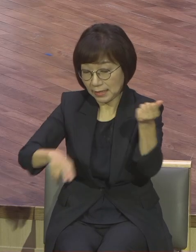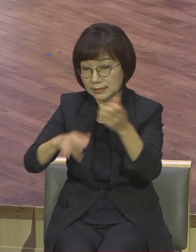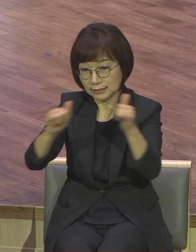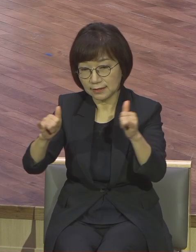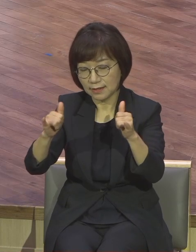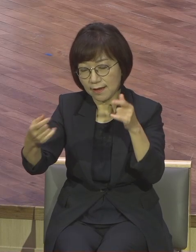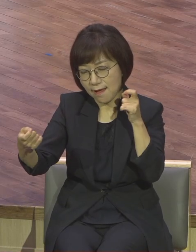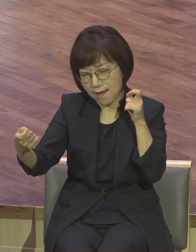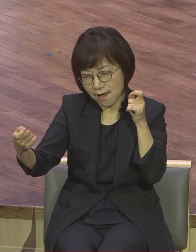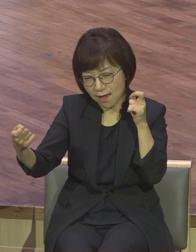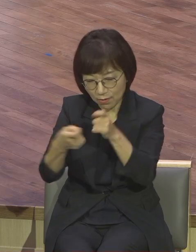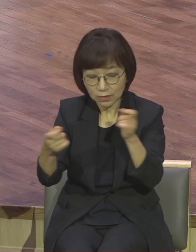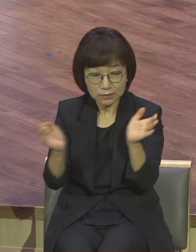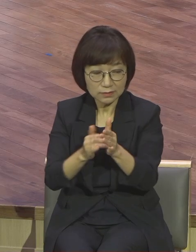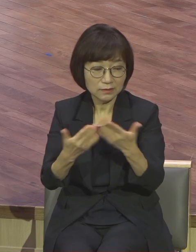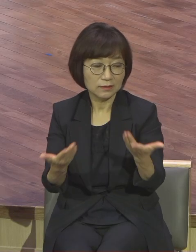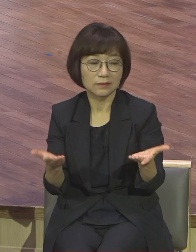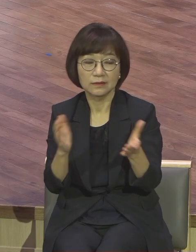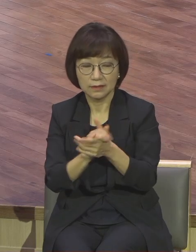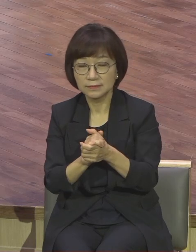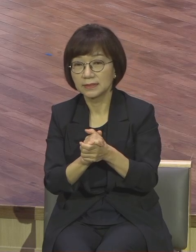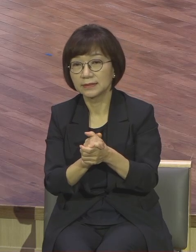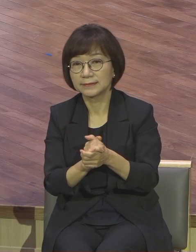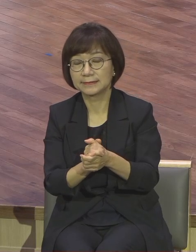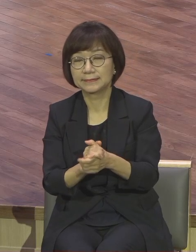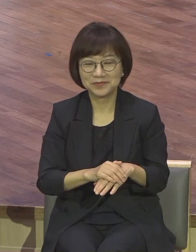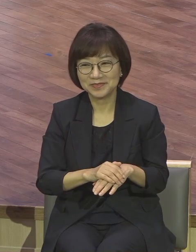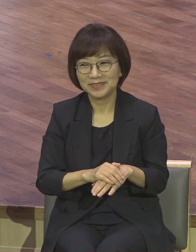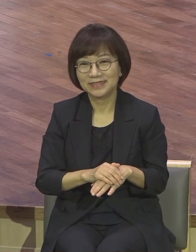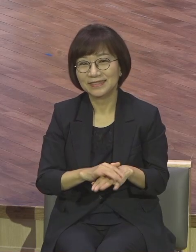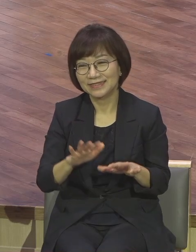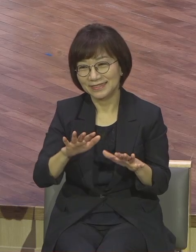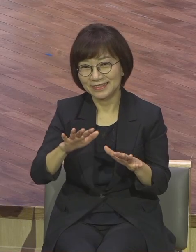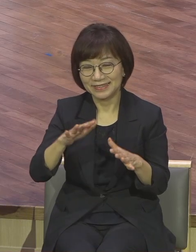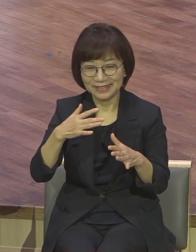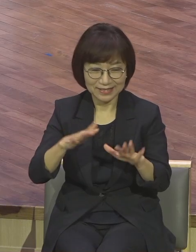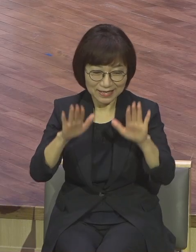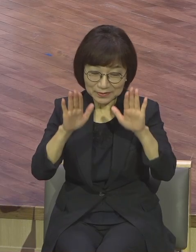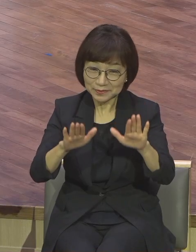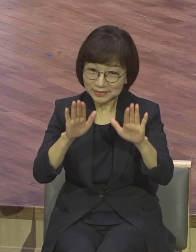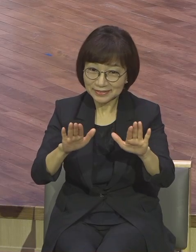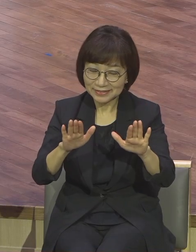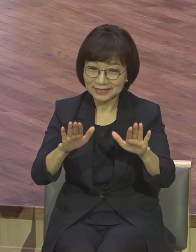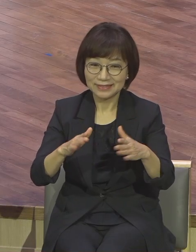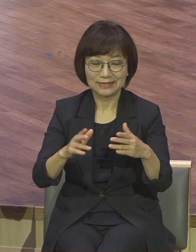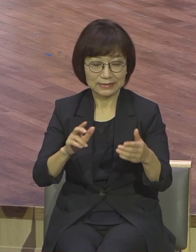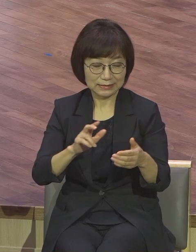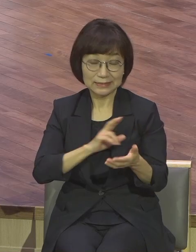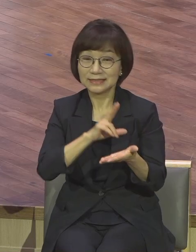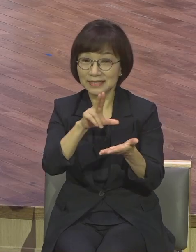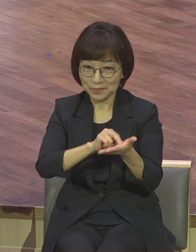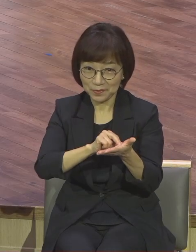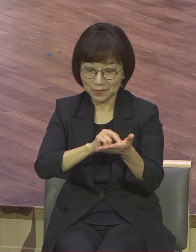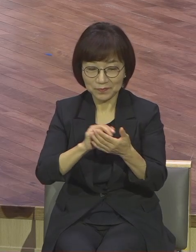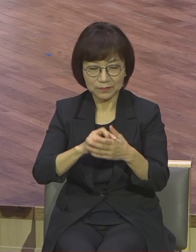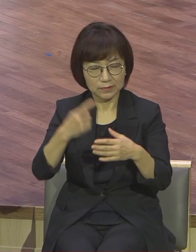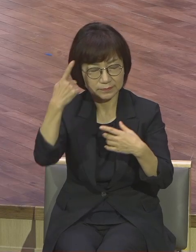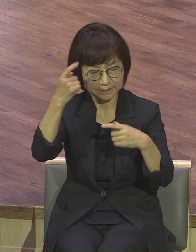아멘 읽어드린 말씀 가지고 깨어 기도하라 하는 제목으로